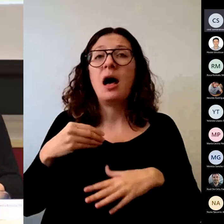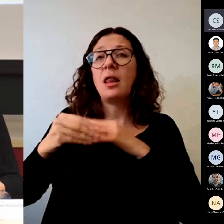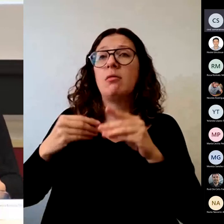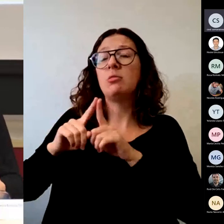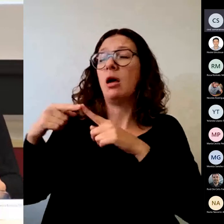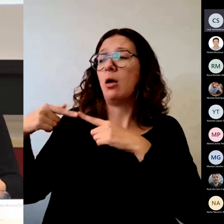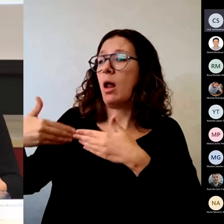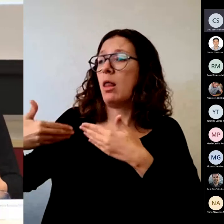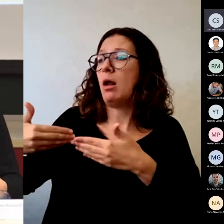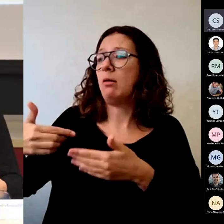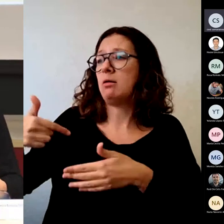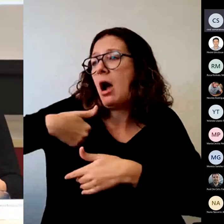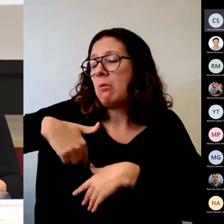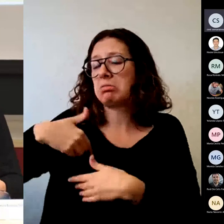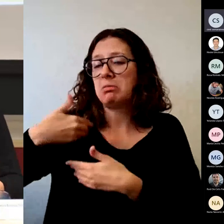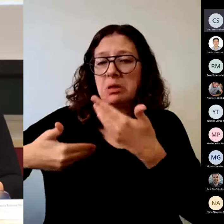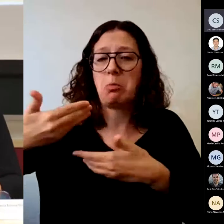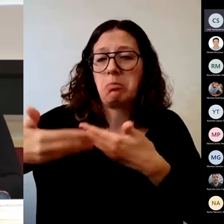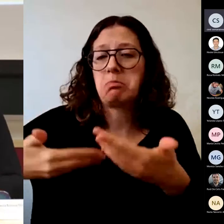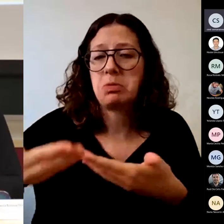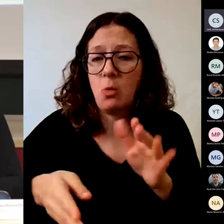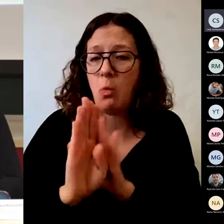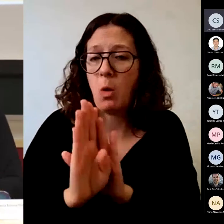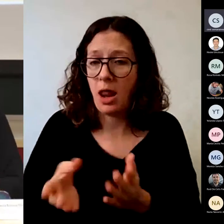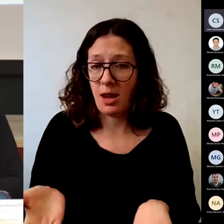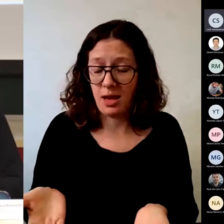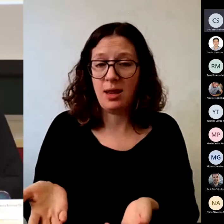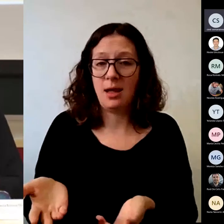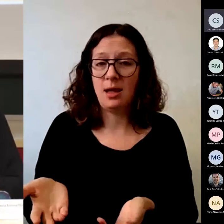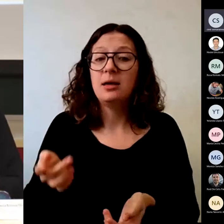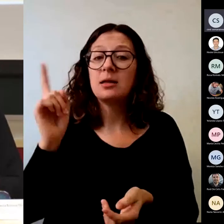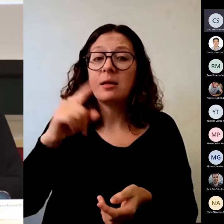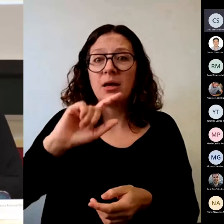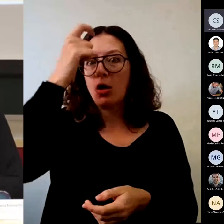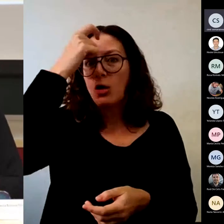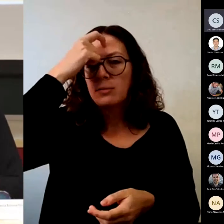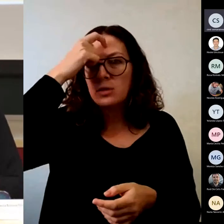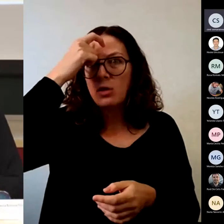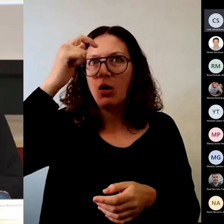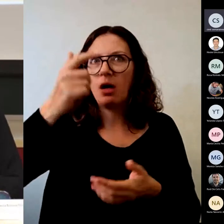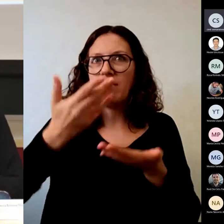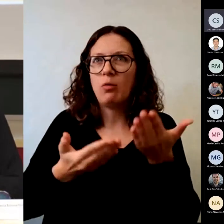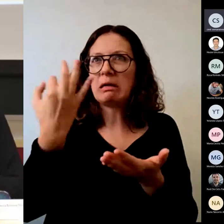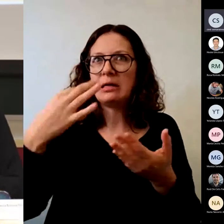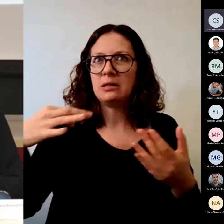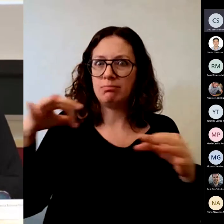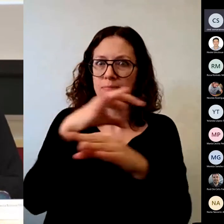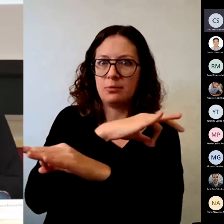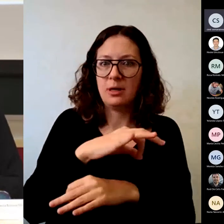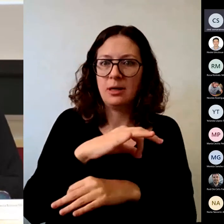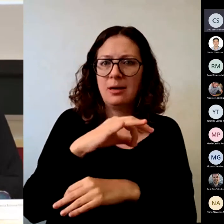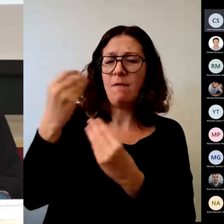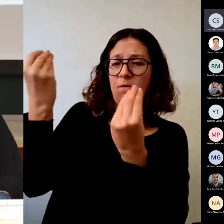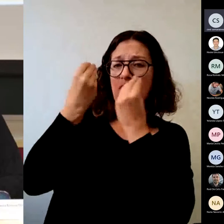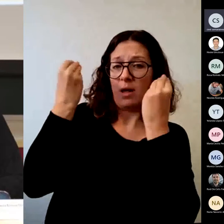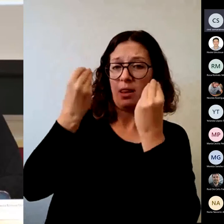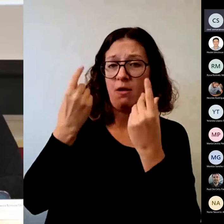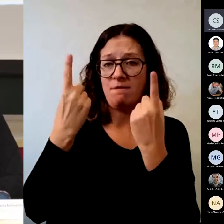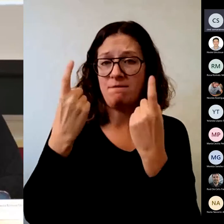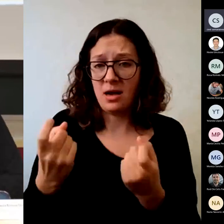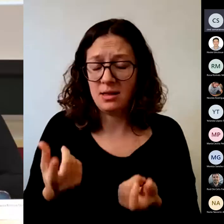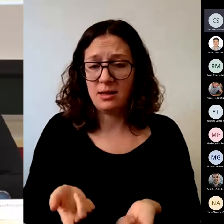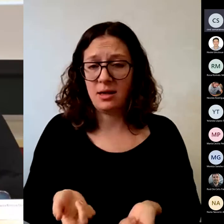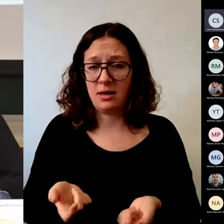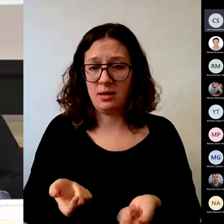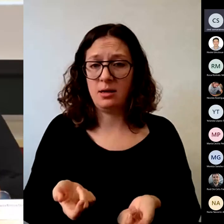formación el concepto equívoco de lo que es evaluar en todos esos aspectos en los que podemos